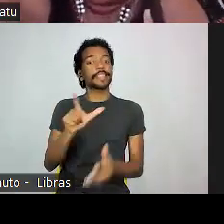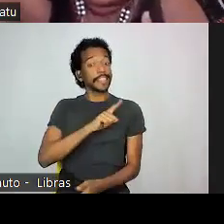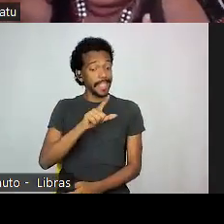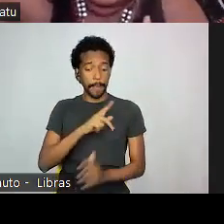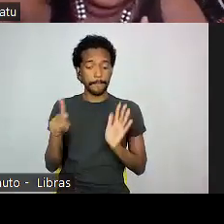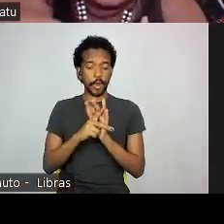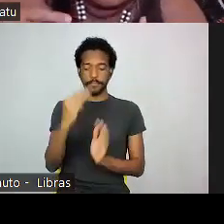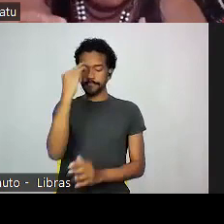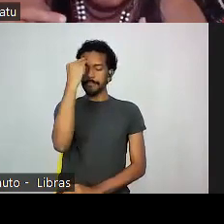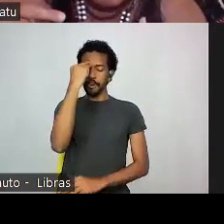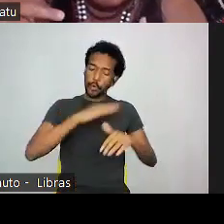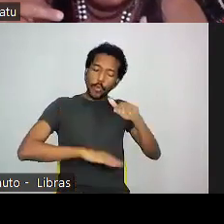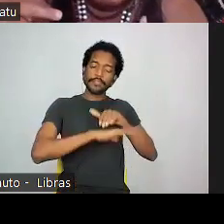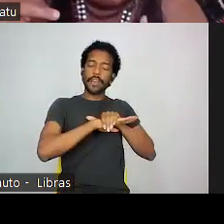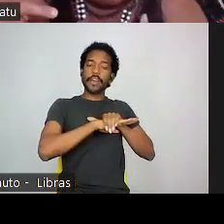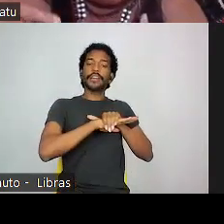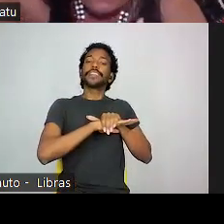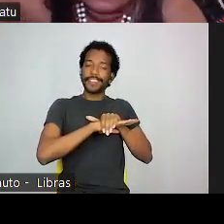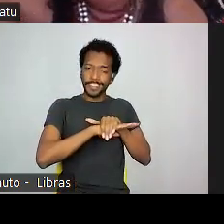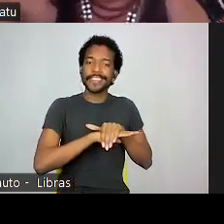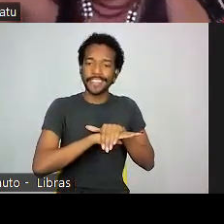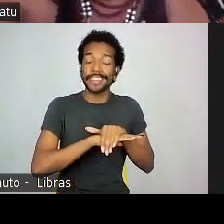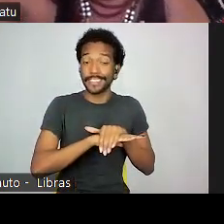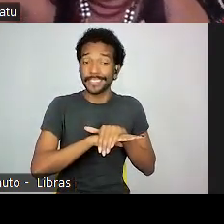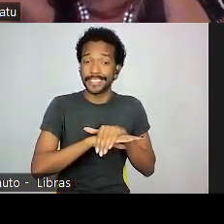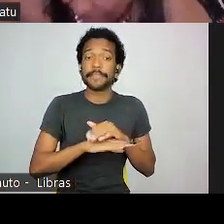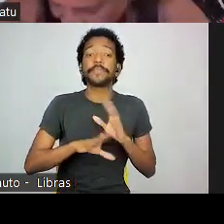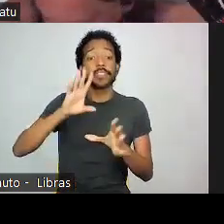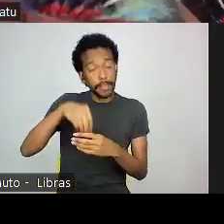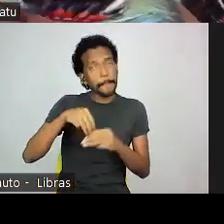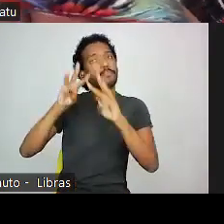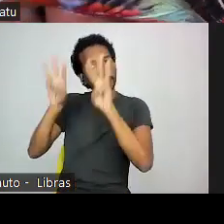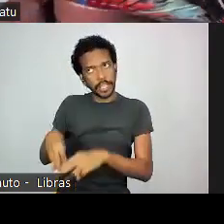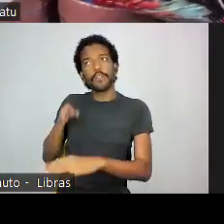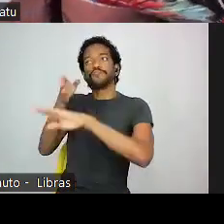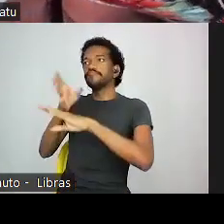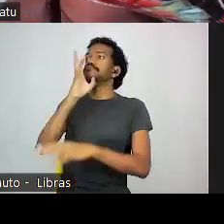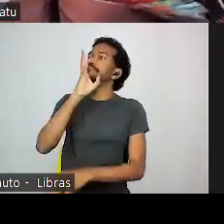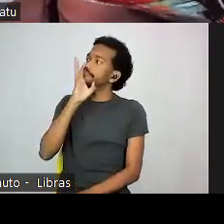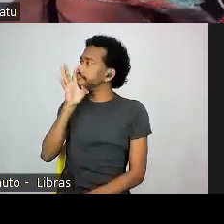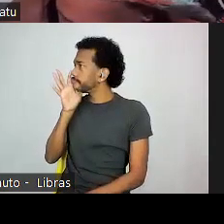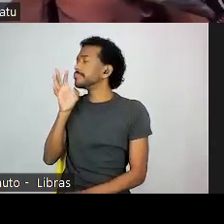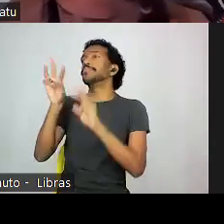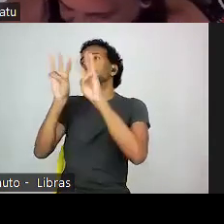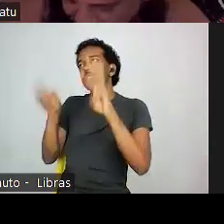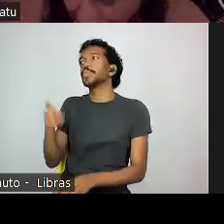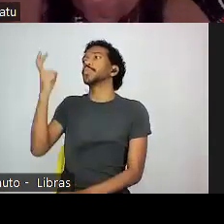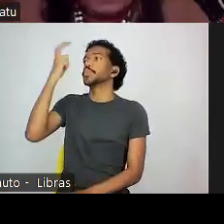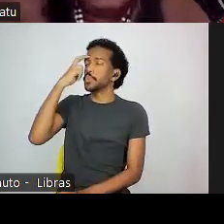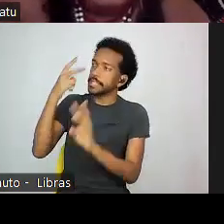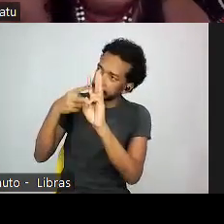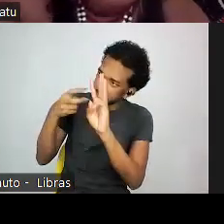memória guardada. Viva os museus. Viva o Museu das Culturas Indígenas